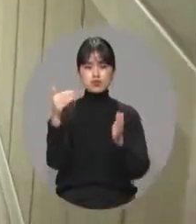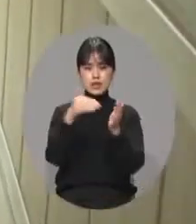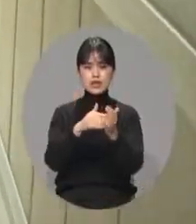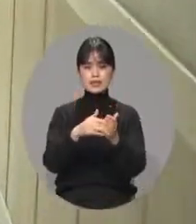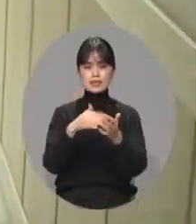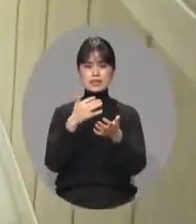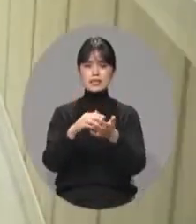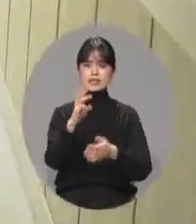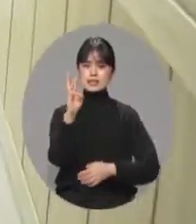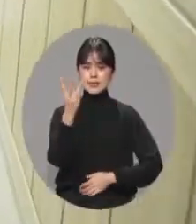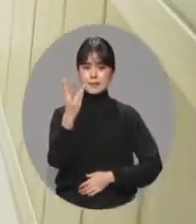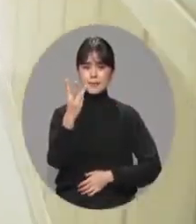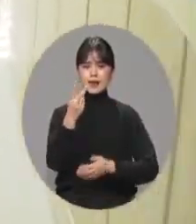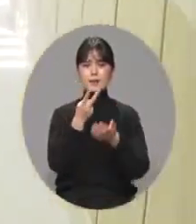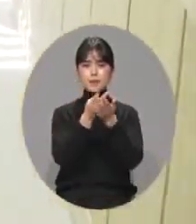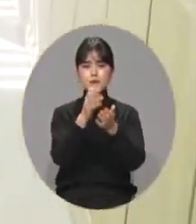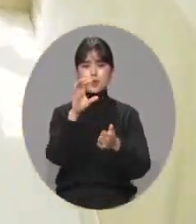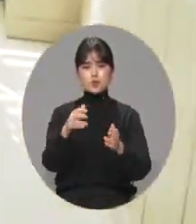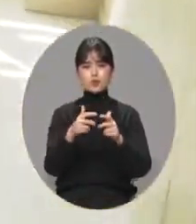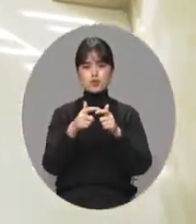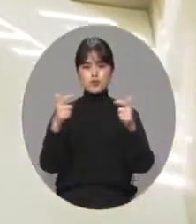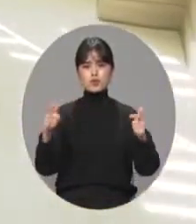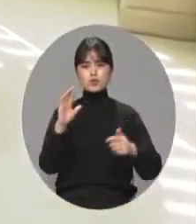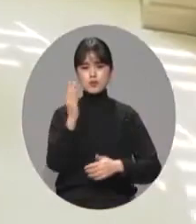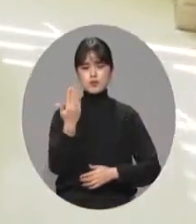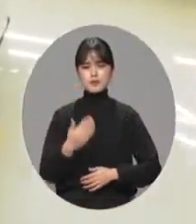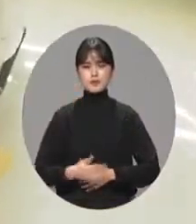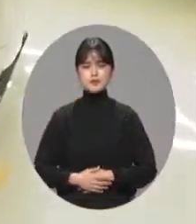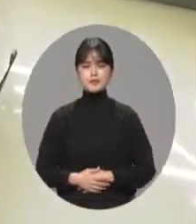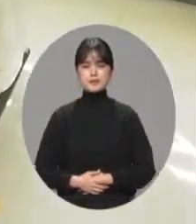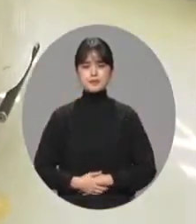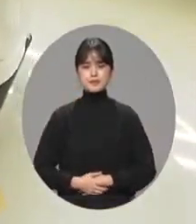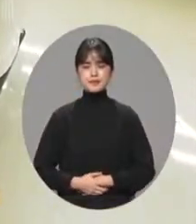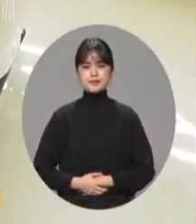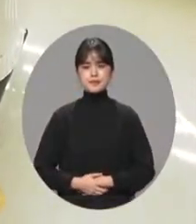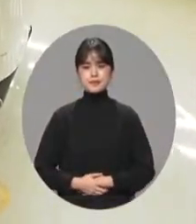개로 늘어날 것으로 전망하고 있습니다. MBC 뉴스 조수영입니다.